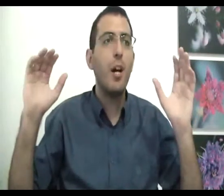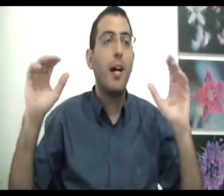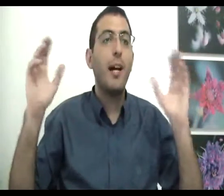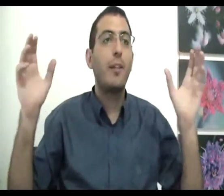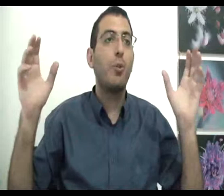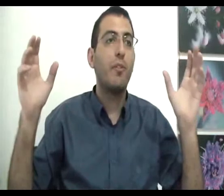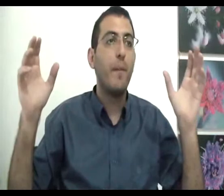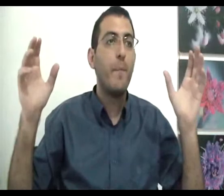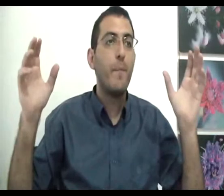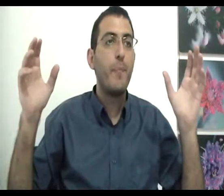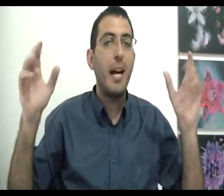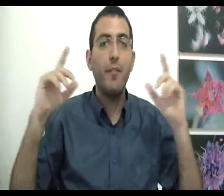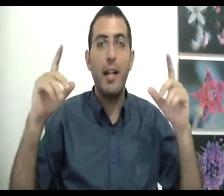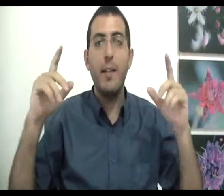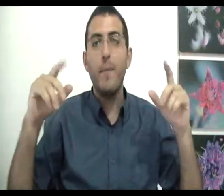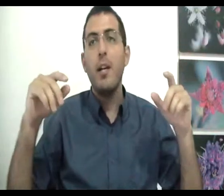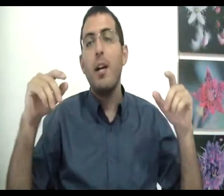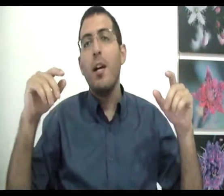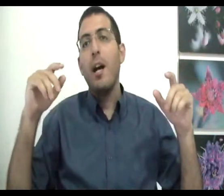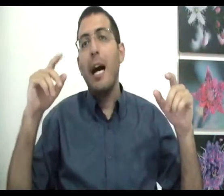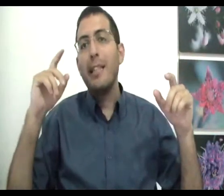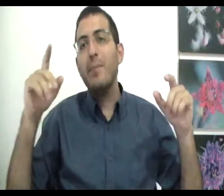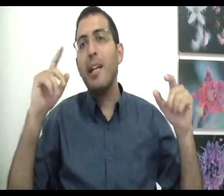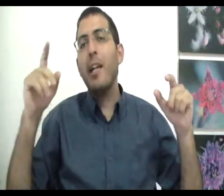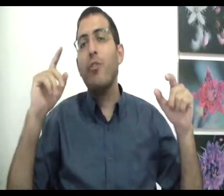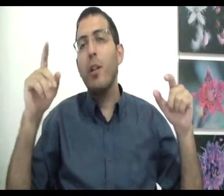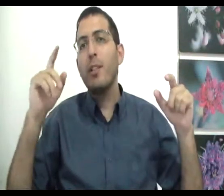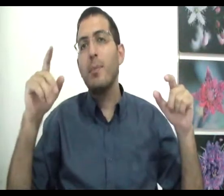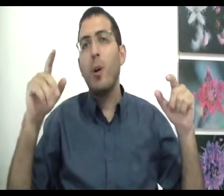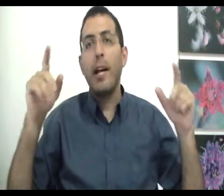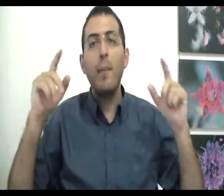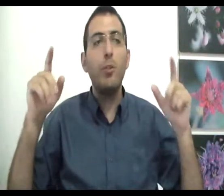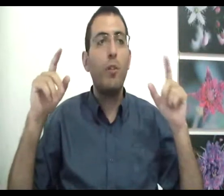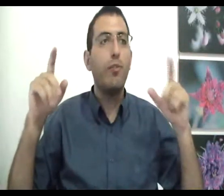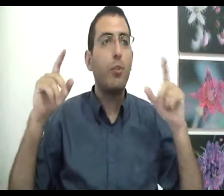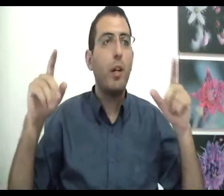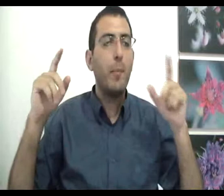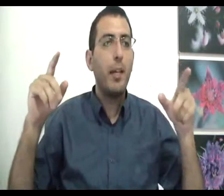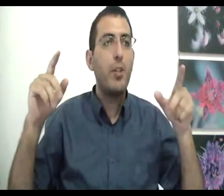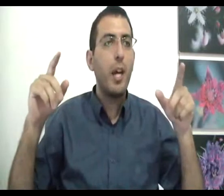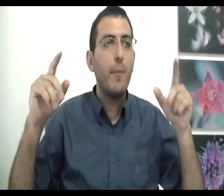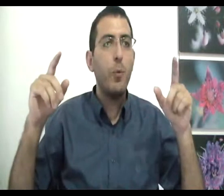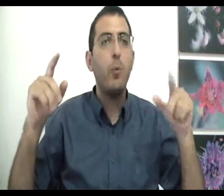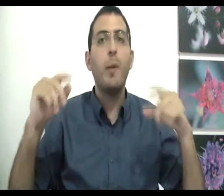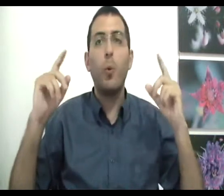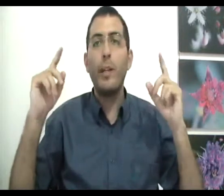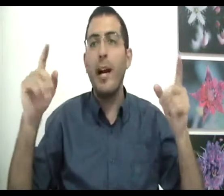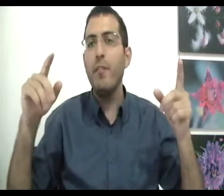רק טוב. אבל, האדם צריך לשאול את עצמו, האם הטוב שאותו אני מרגיש, האם הוא מחויב